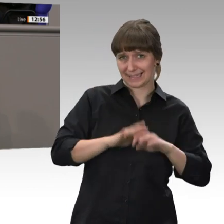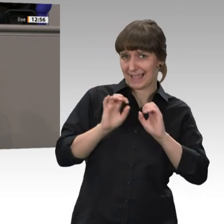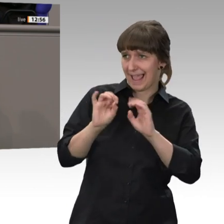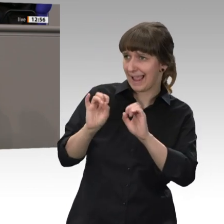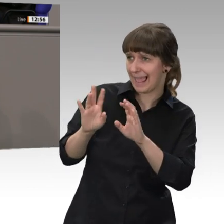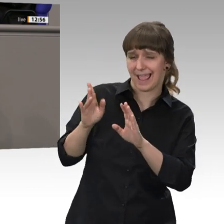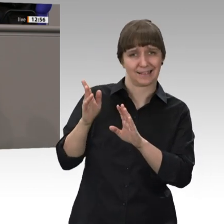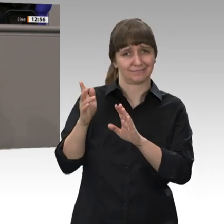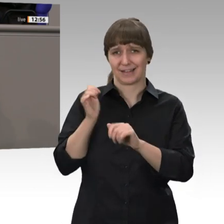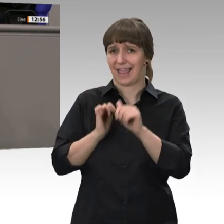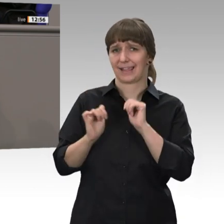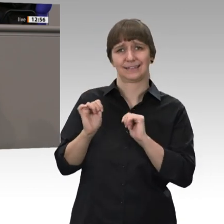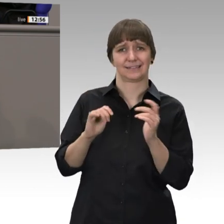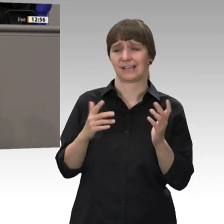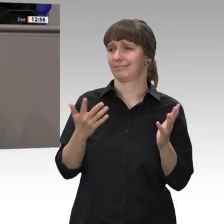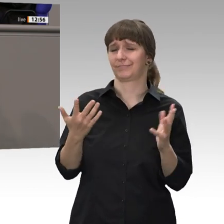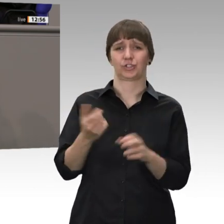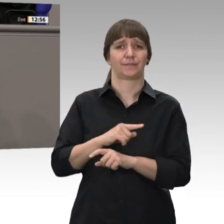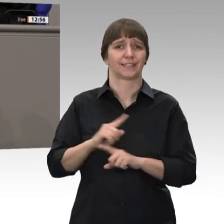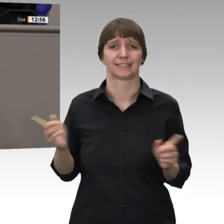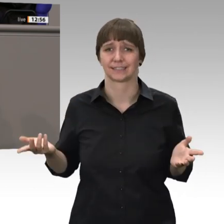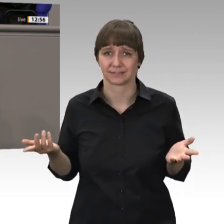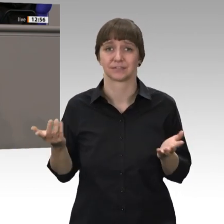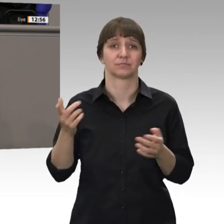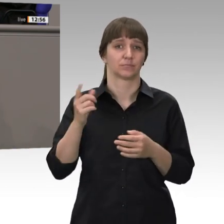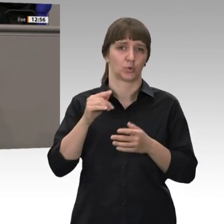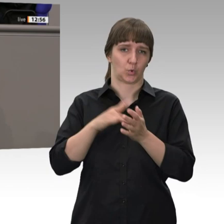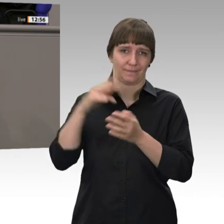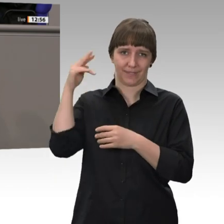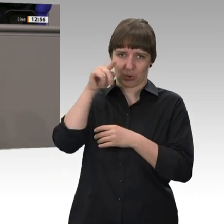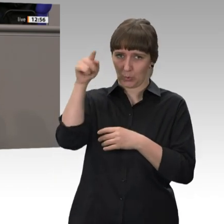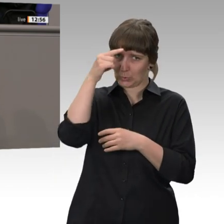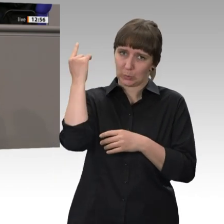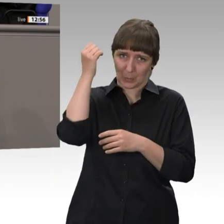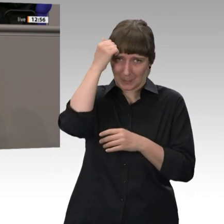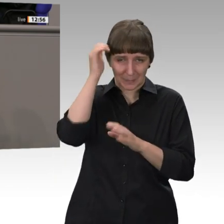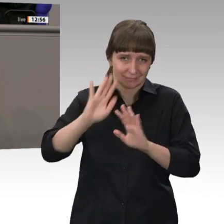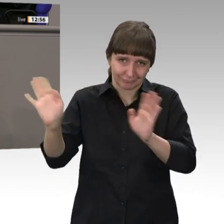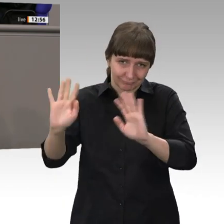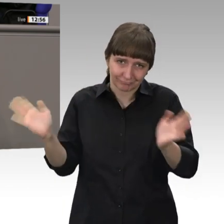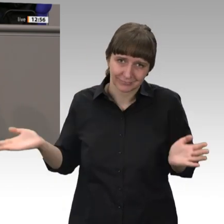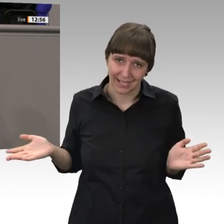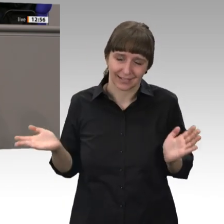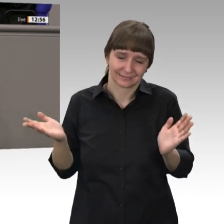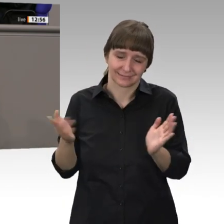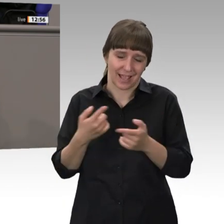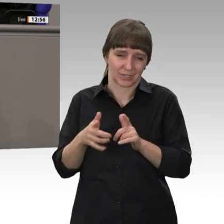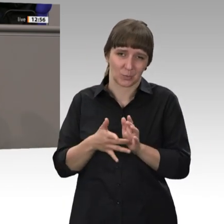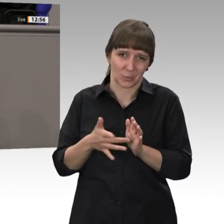gescheitert, was nicht an den intellektuellen Fähigkeiten meiner Friseurin liegt. Wer gestern im Ausschuss für Arbeit